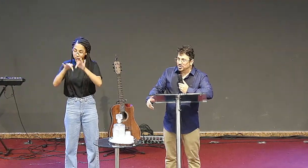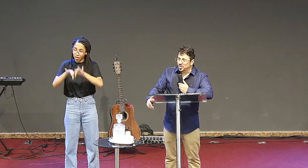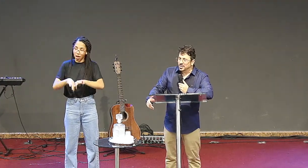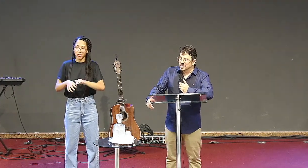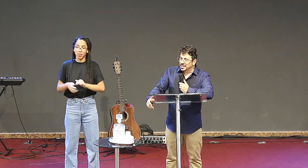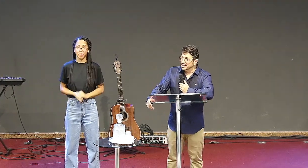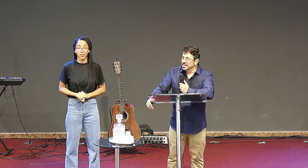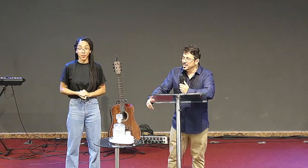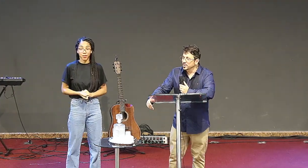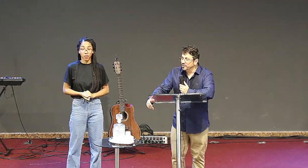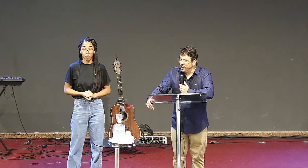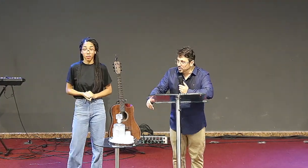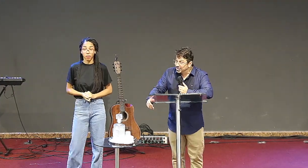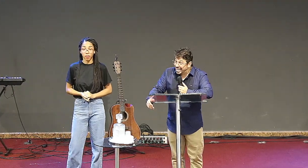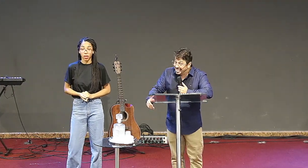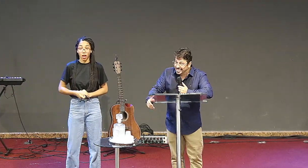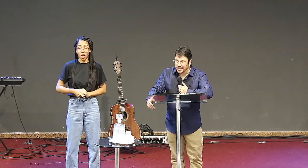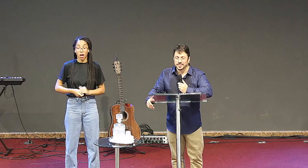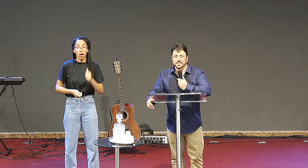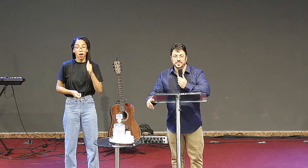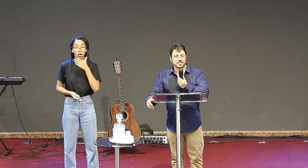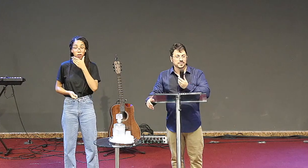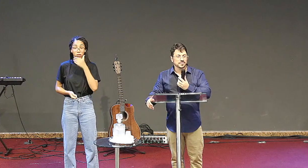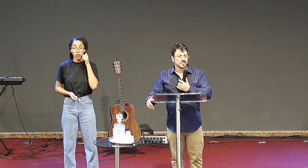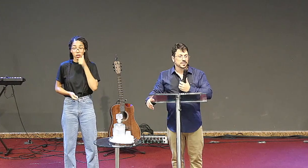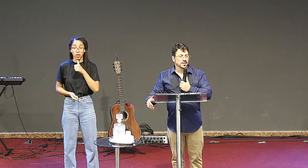e a pastora daquela igreja me falou o seguinte,